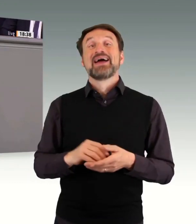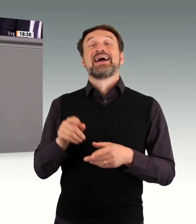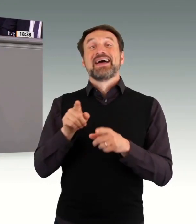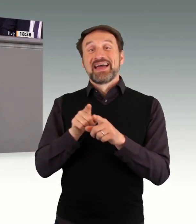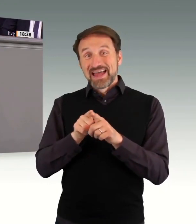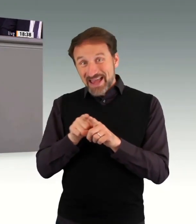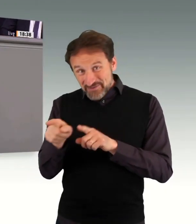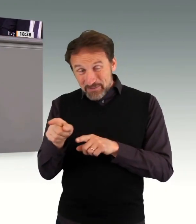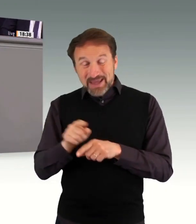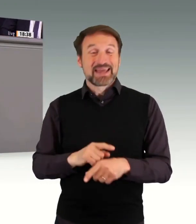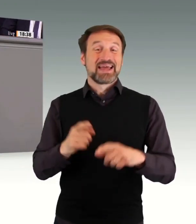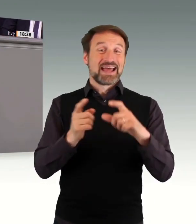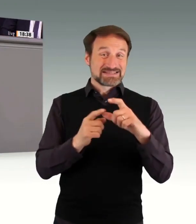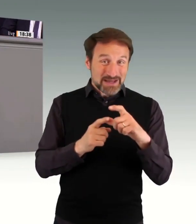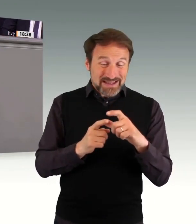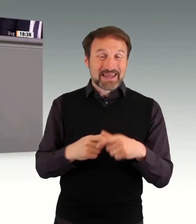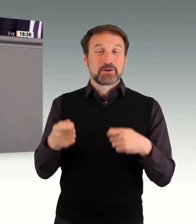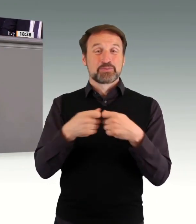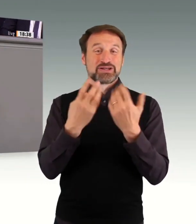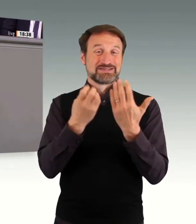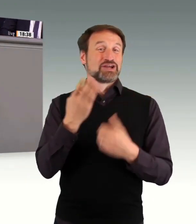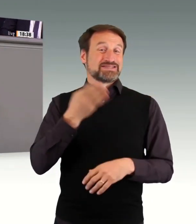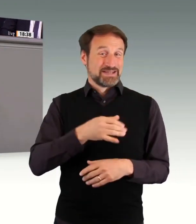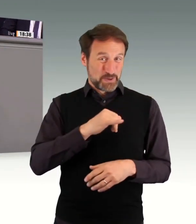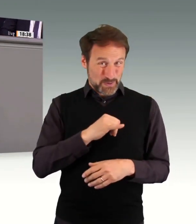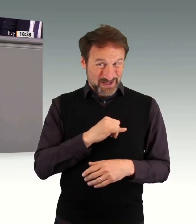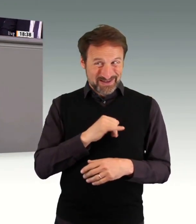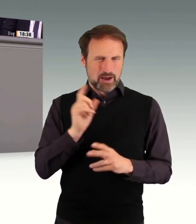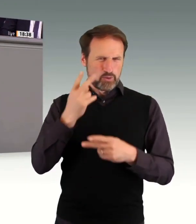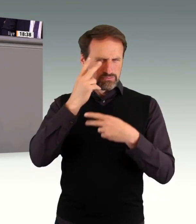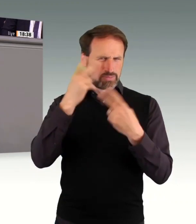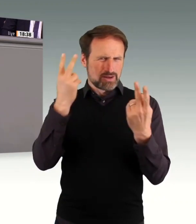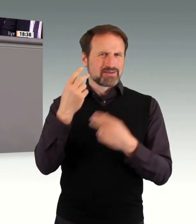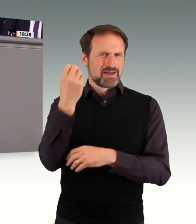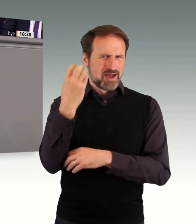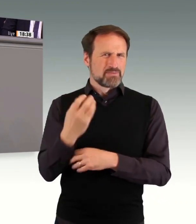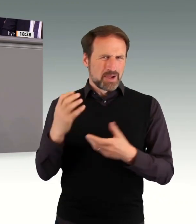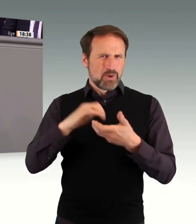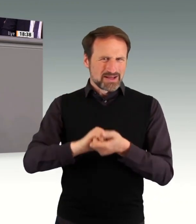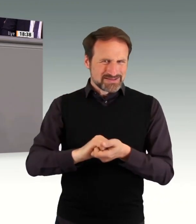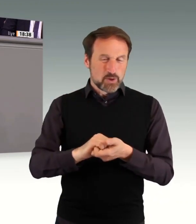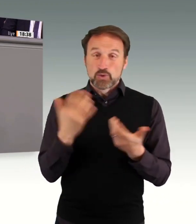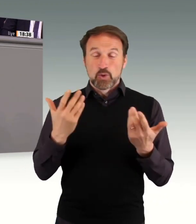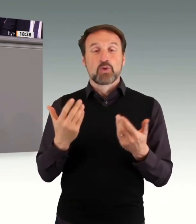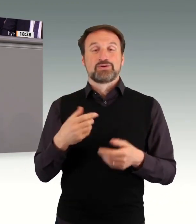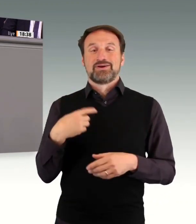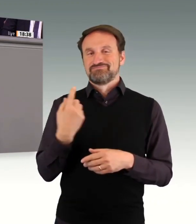bekannt als Koalitionsvertrag. Deshalb auch ein paar wichtige Ergänzungen vielleicht, was wir alles noch vorhaben.